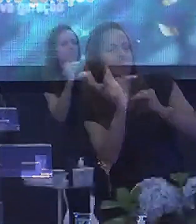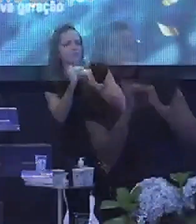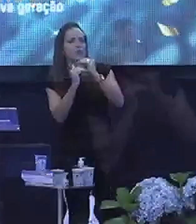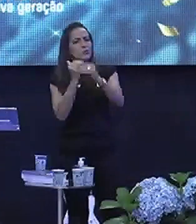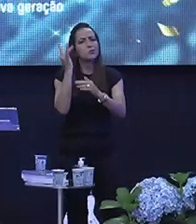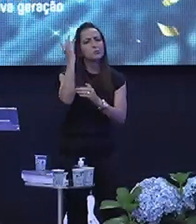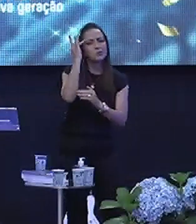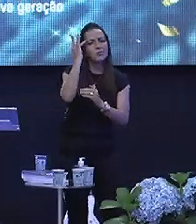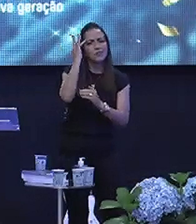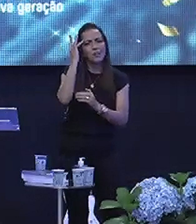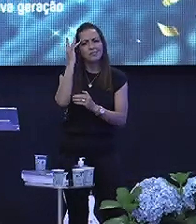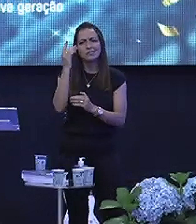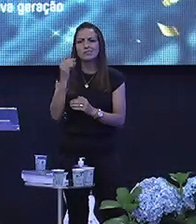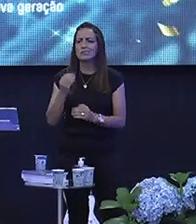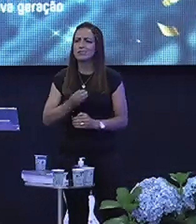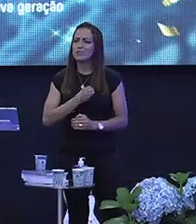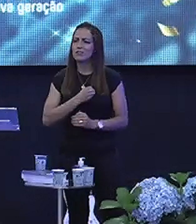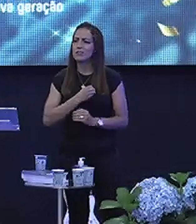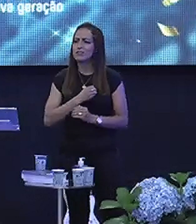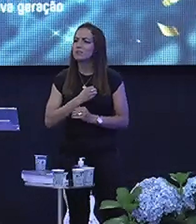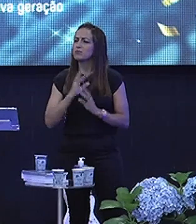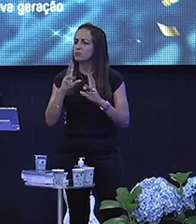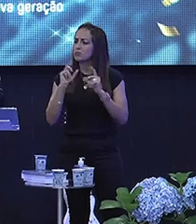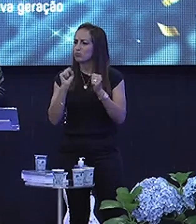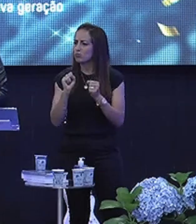De maturidade Na vida De todo ser humano Todo cristão